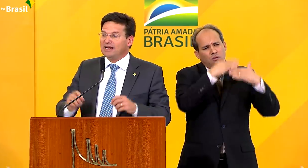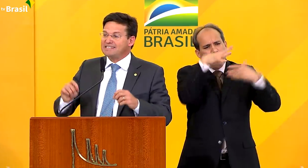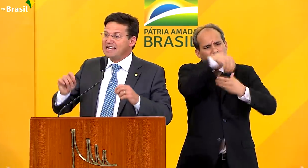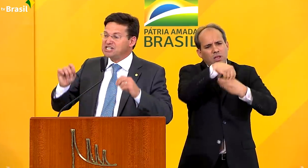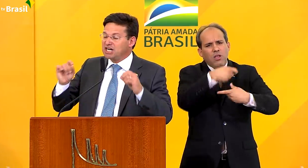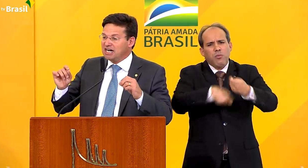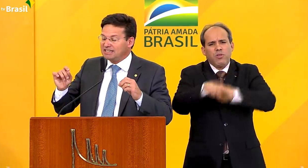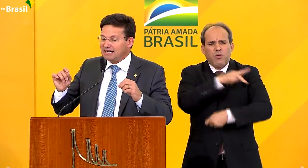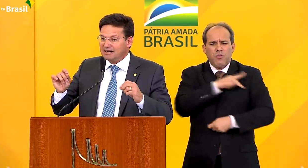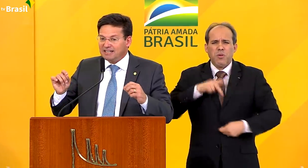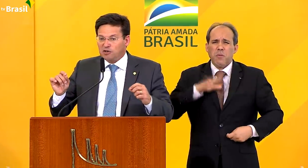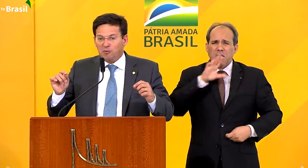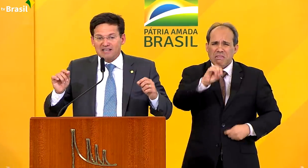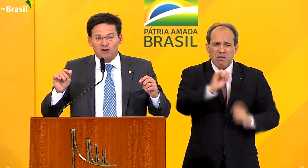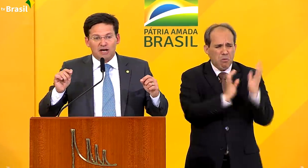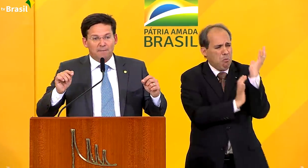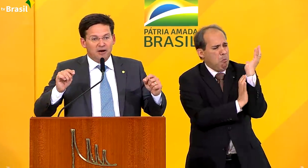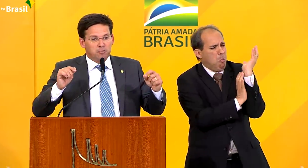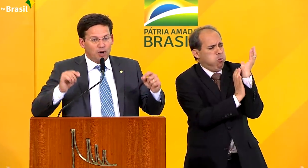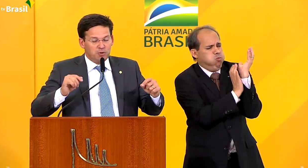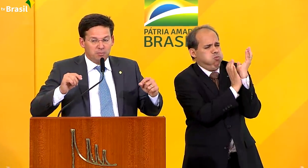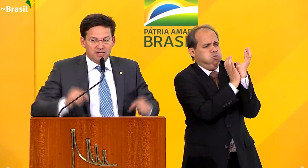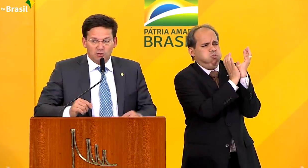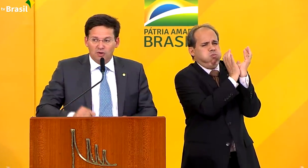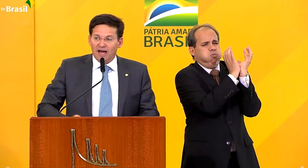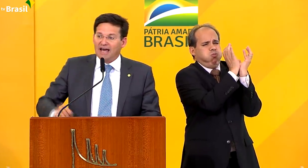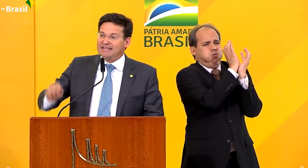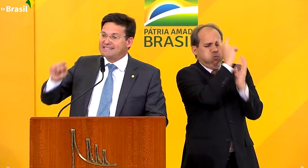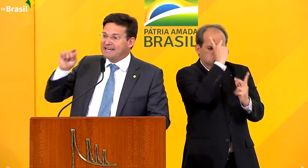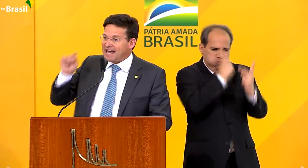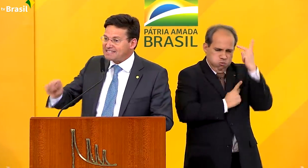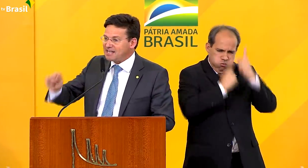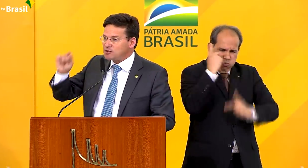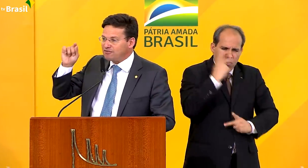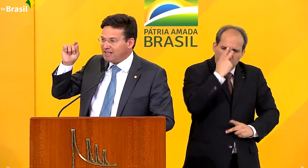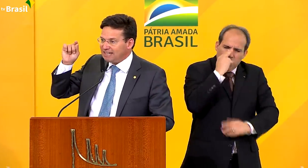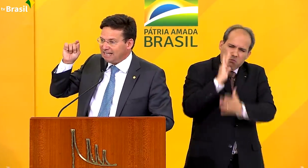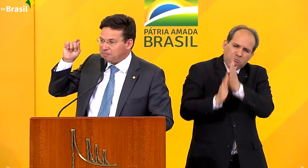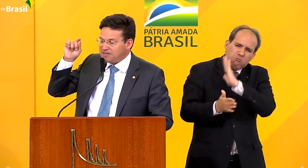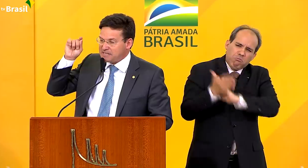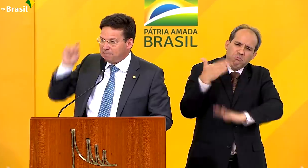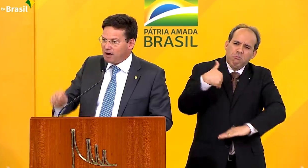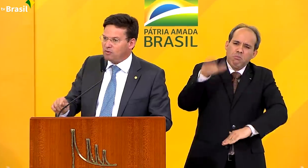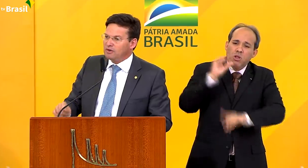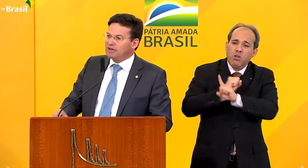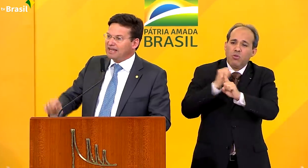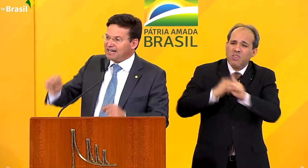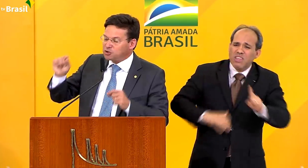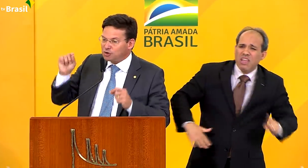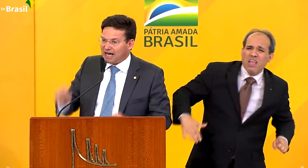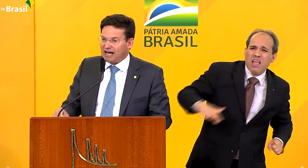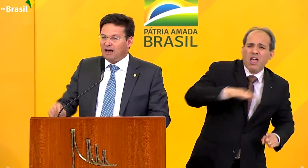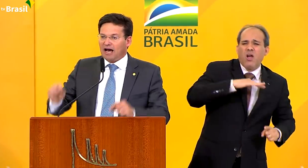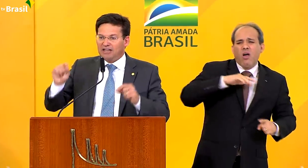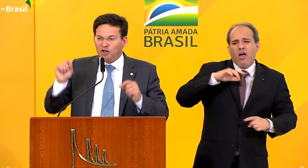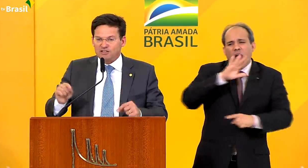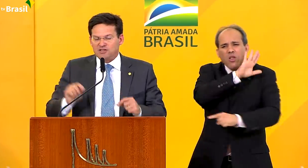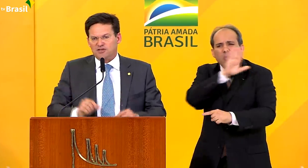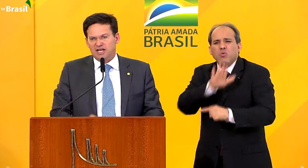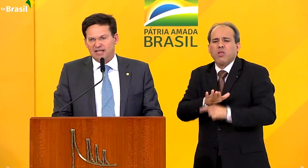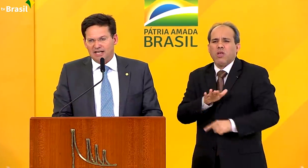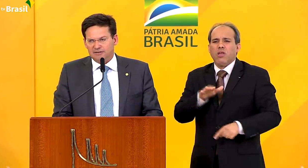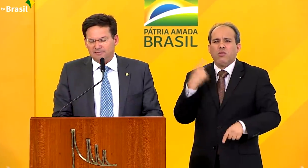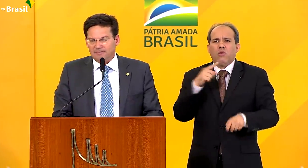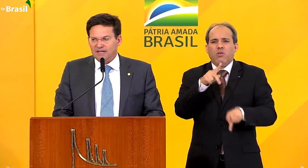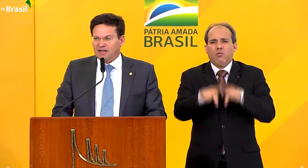mas quando ela se agiganta e começa a olhar para o próprio umbigo, ela esquece da sua finalidade principal, que é ajudar a